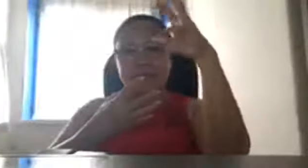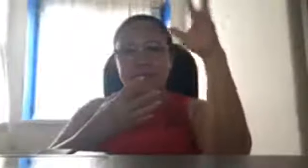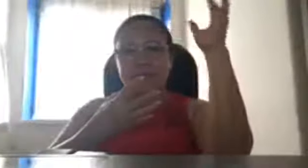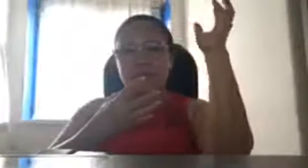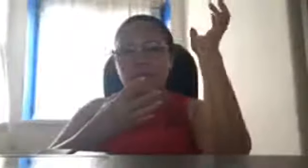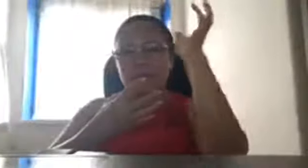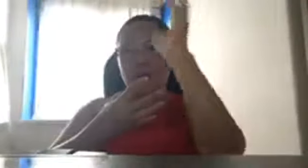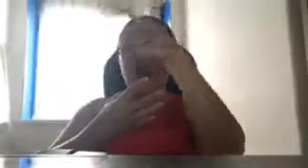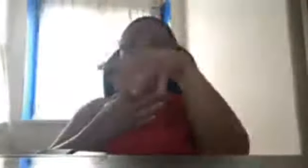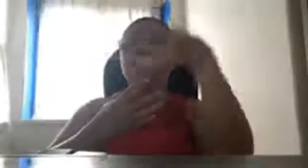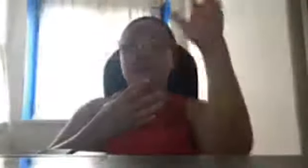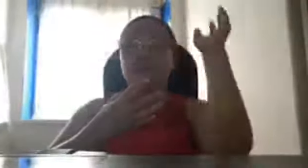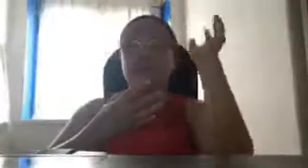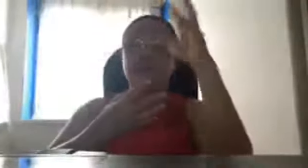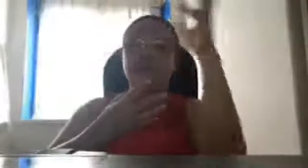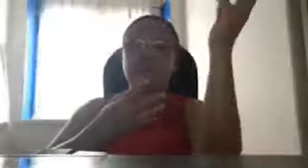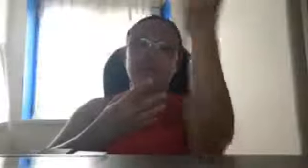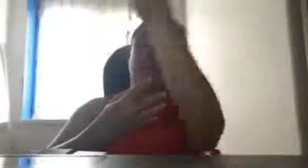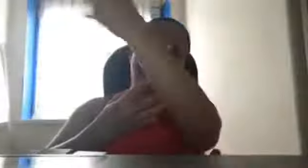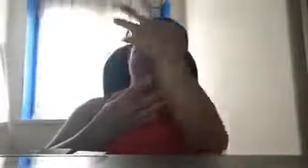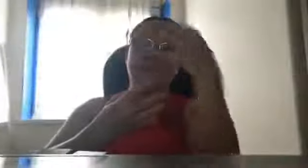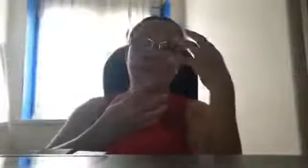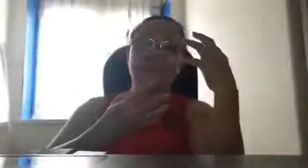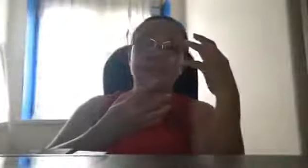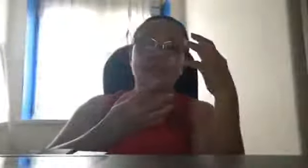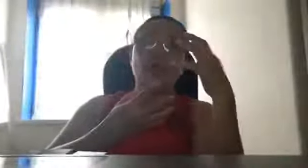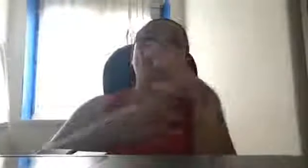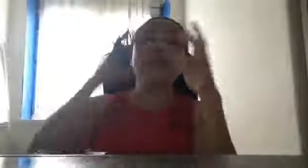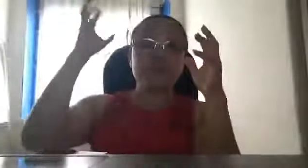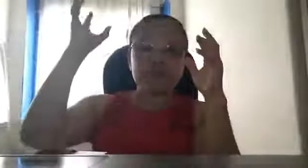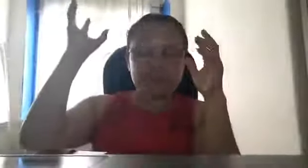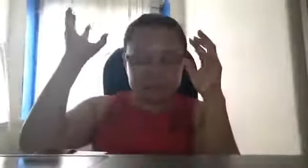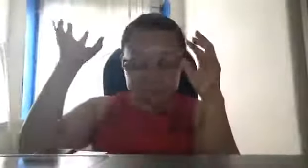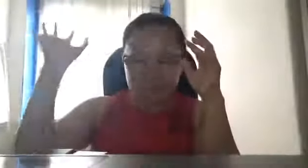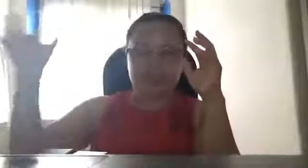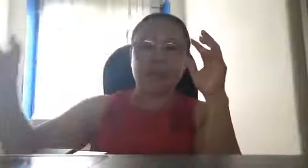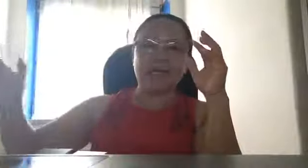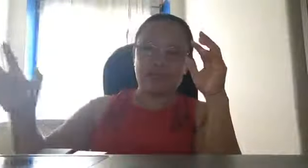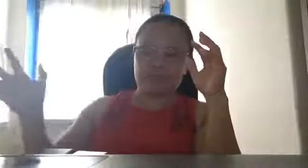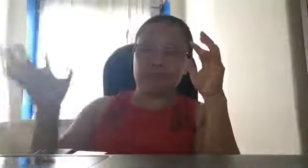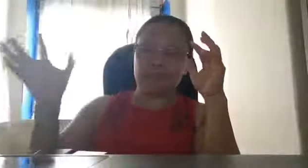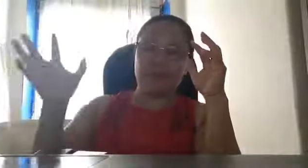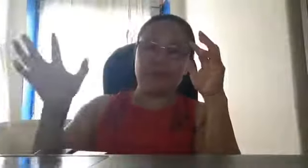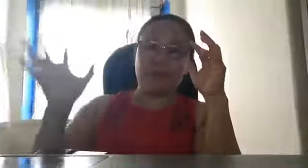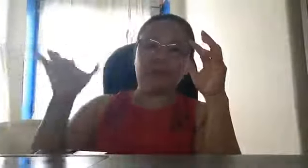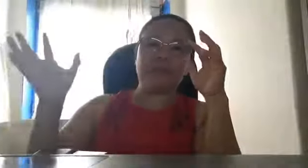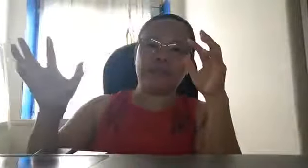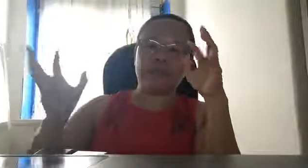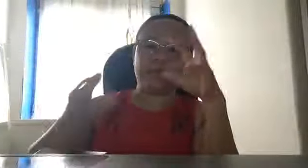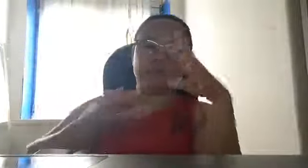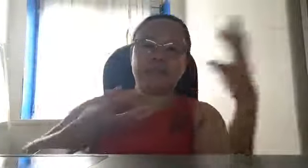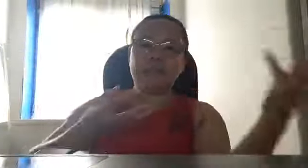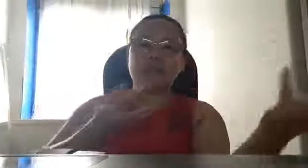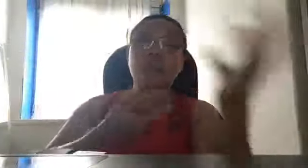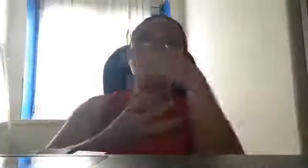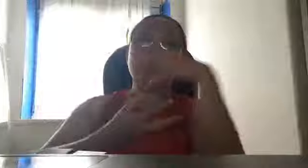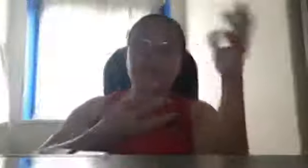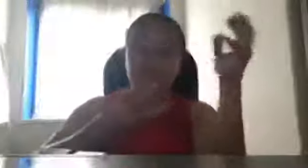aeroplano man yan o anong klase or saan part ng Philippines kung mayroon